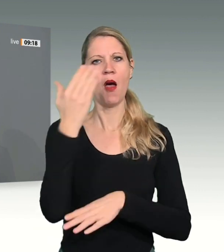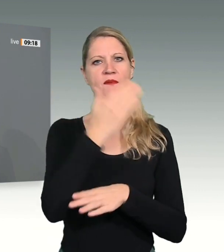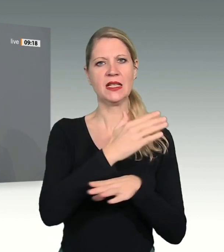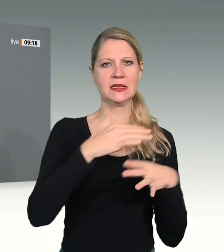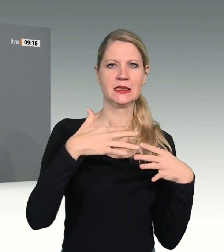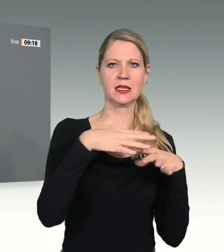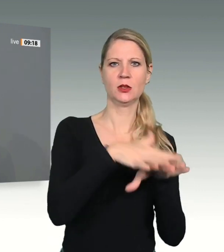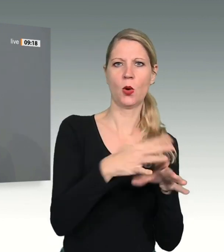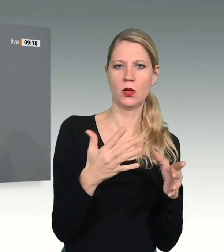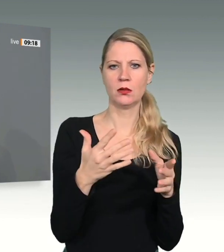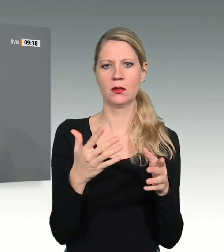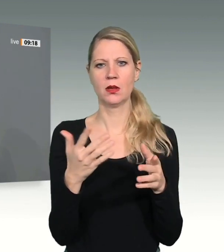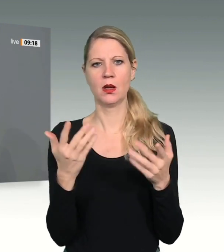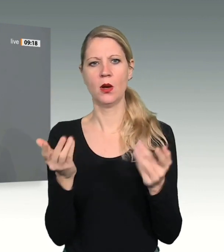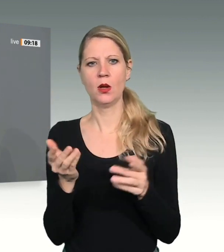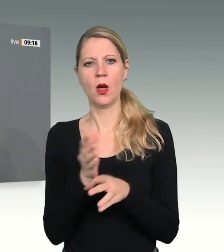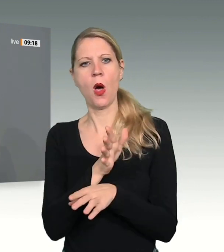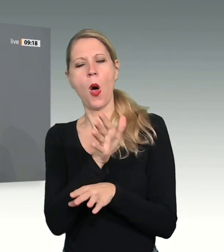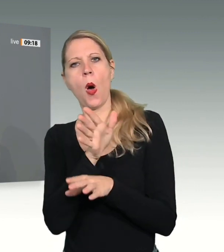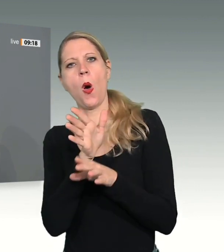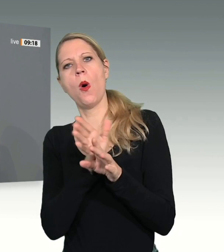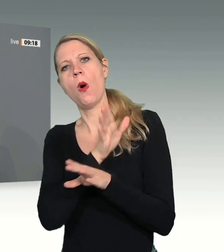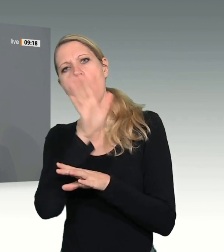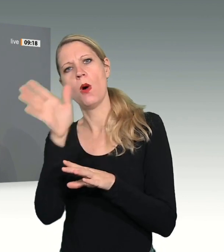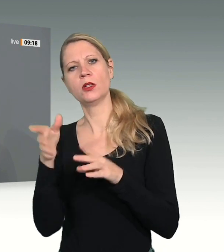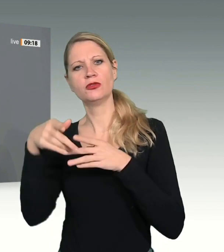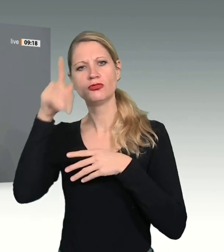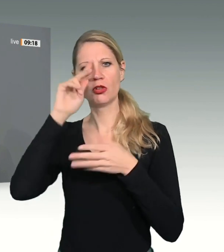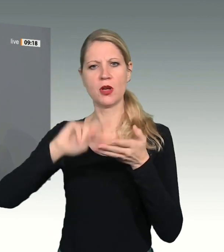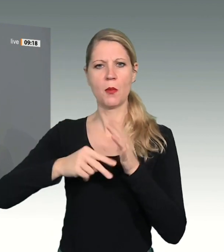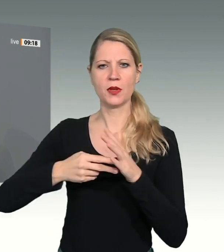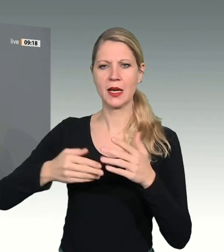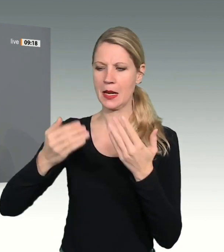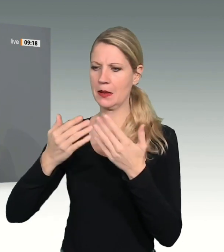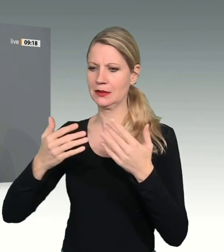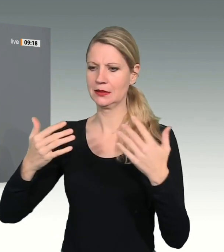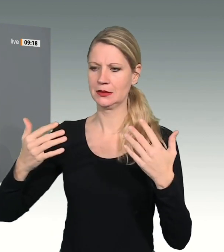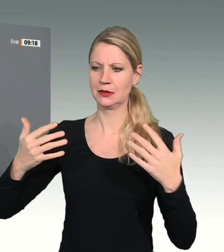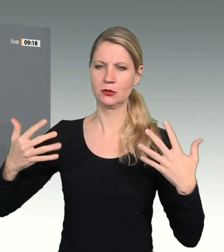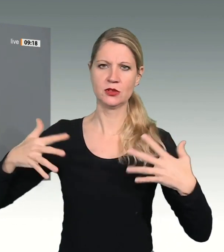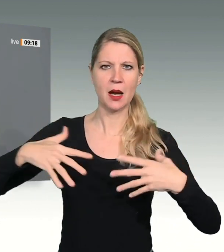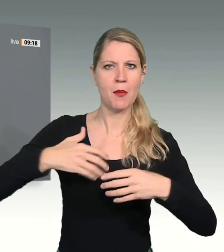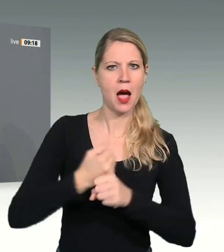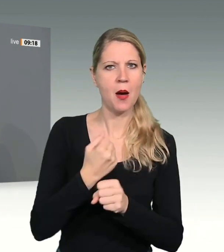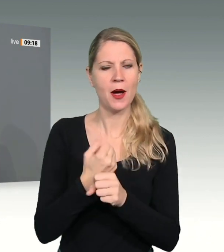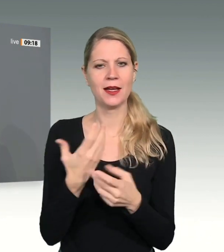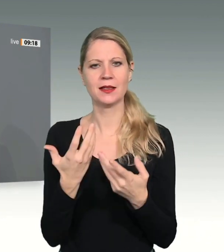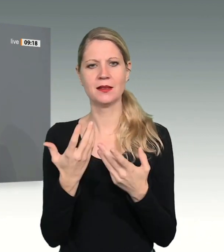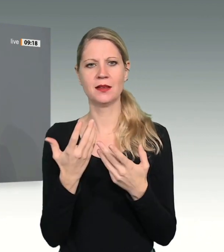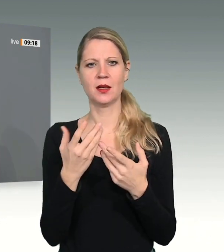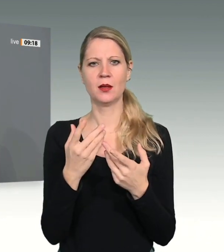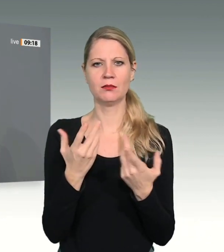- und Deutschlandpolitik der begrenzten Zusammenarbeit unter der Überschrift Wandel durch Annäherung nicht nur mit dem